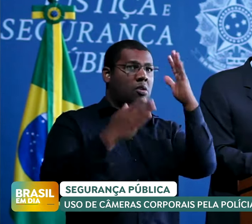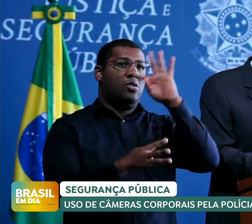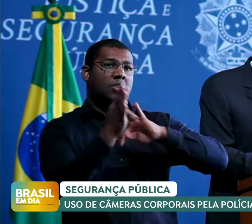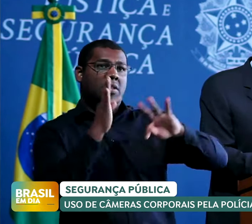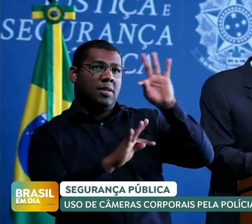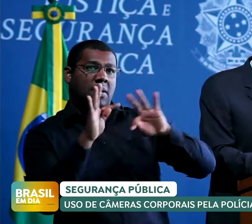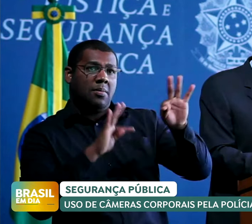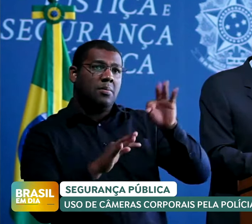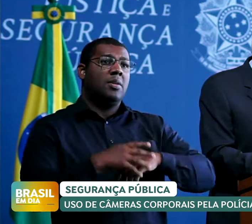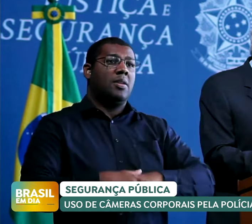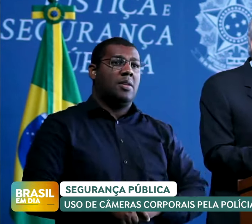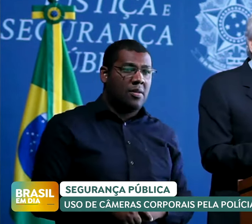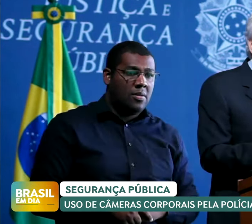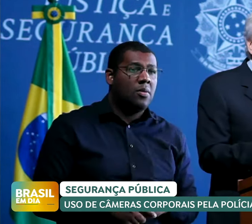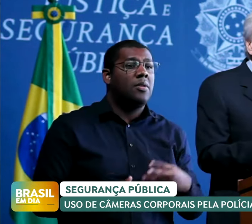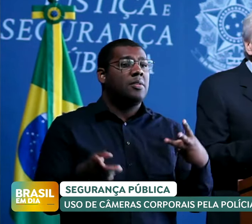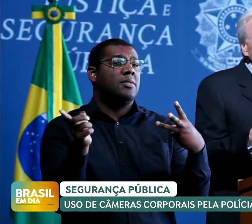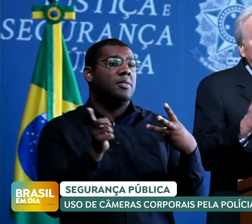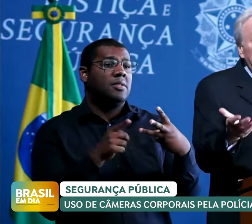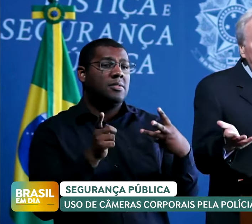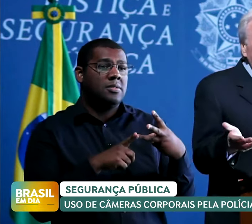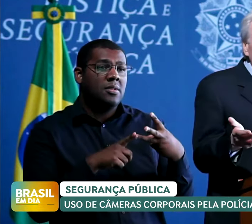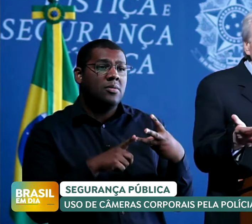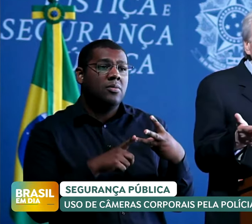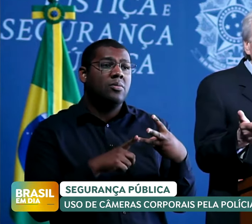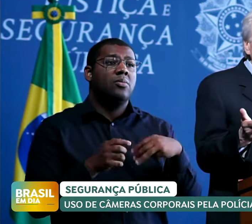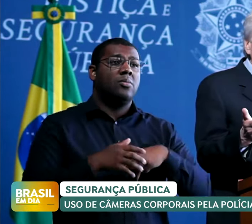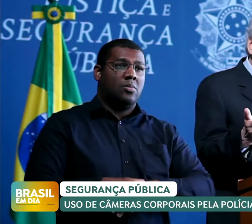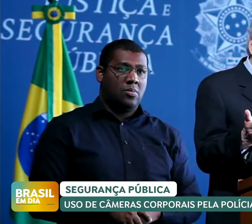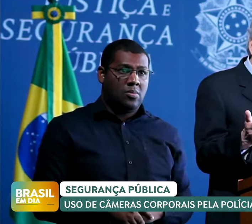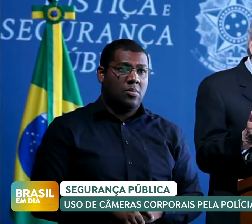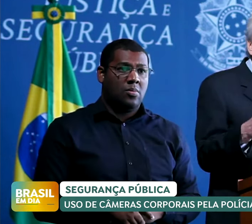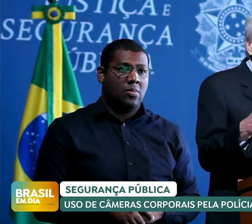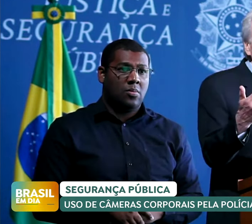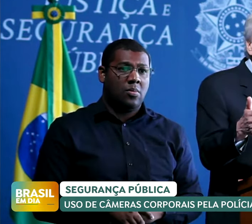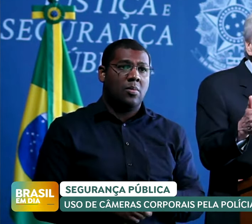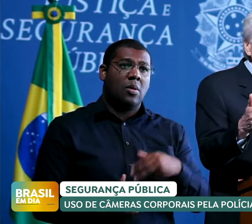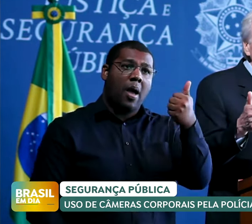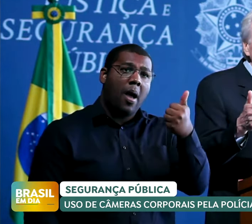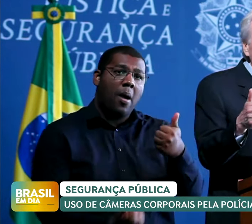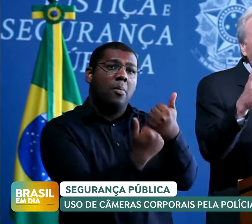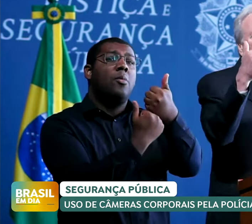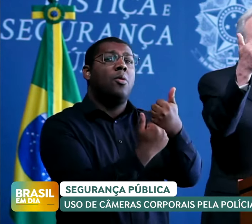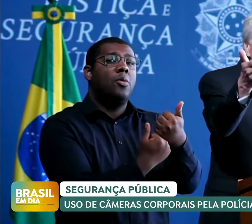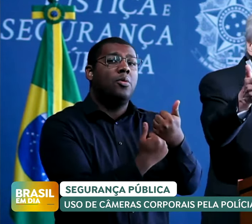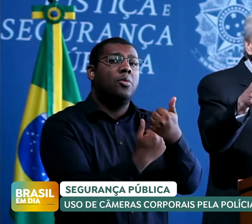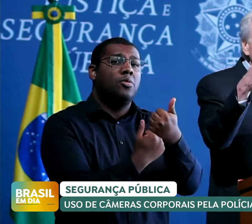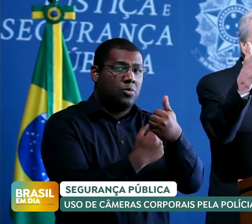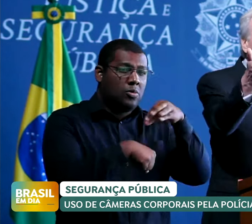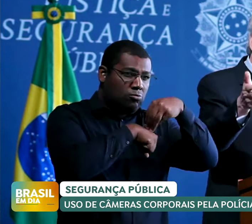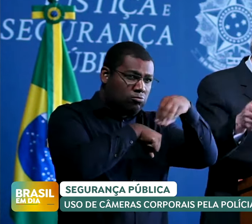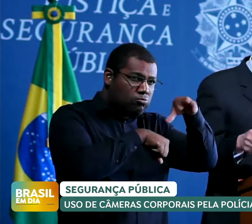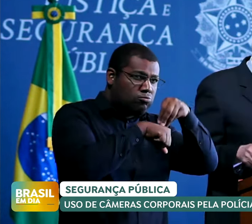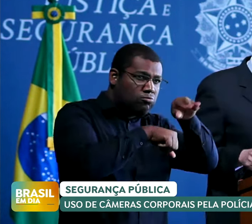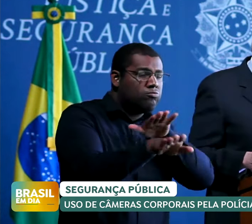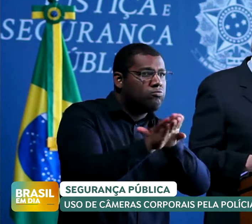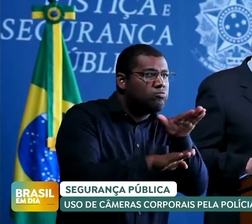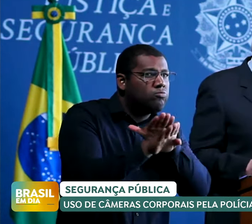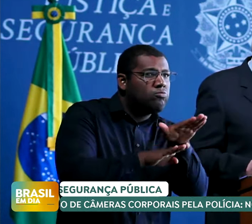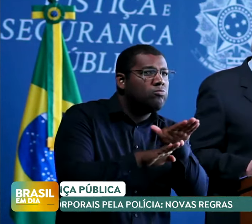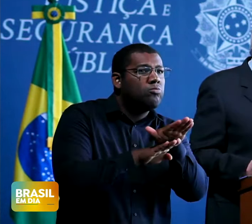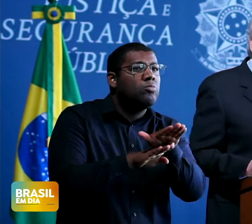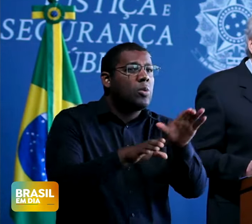sessões. E depois, intervenção em comportamentos que possam, eventualmente,